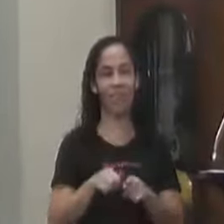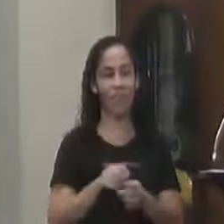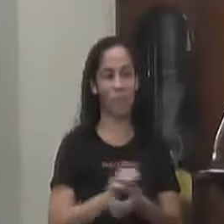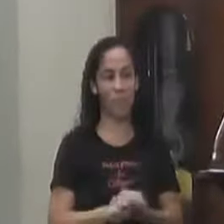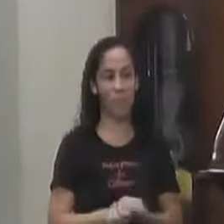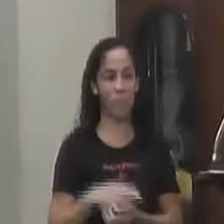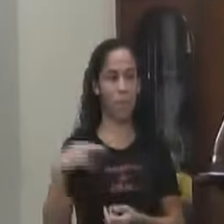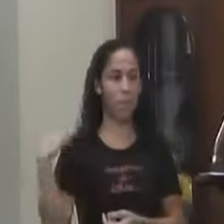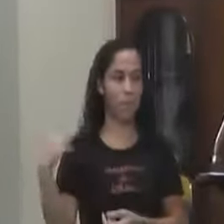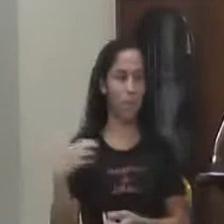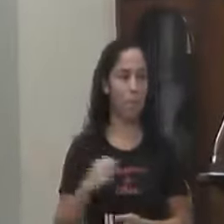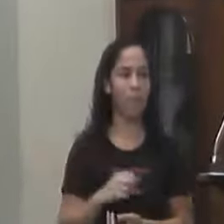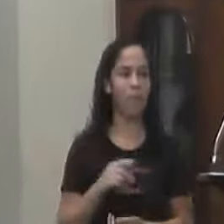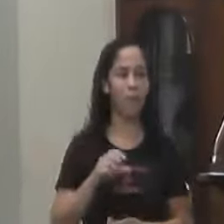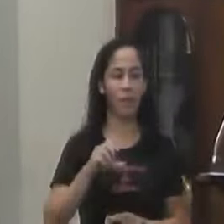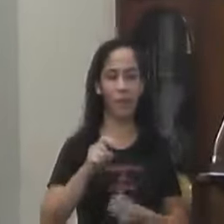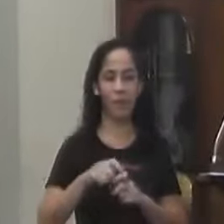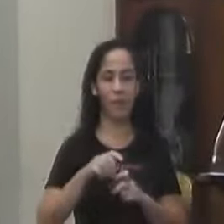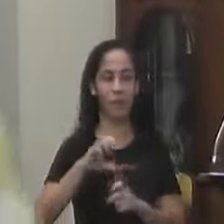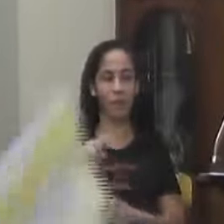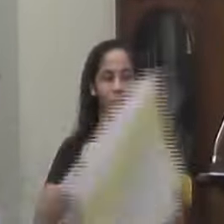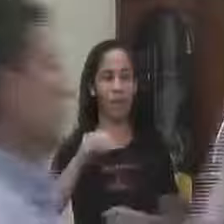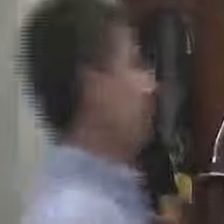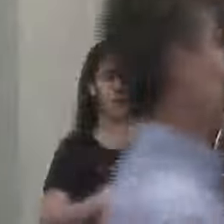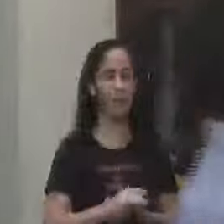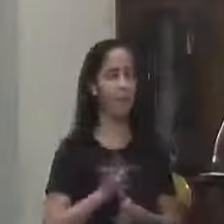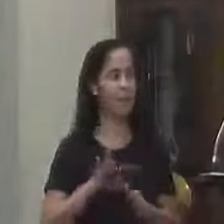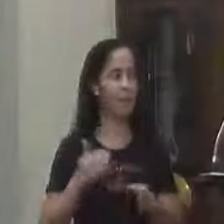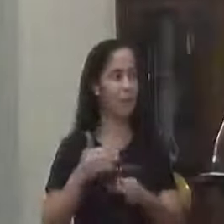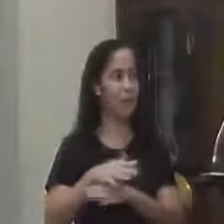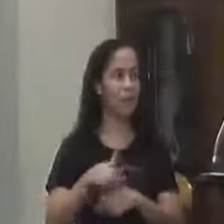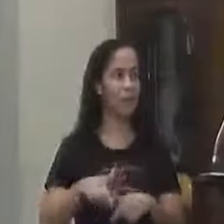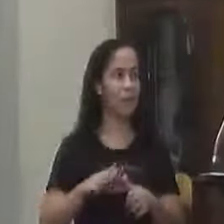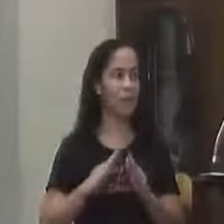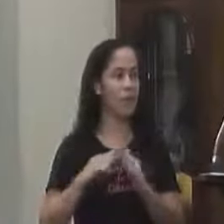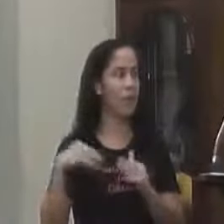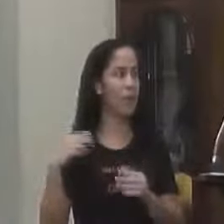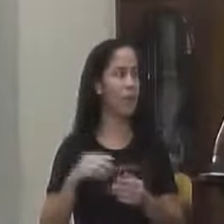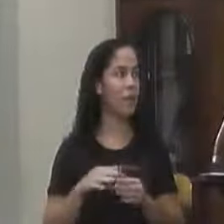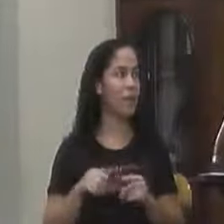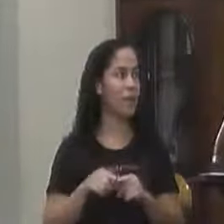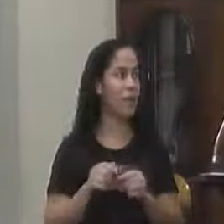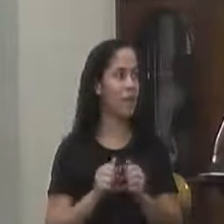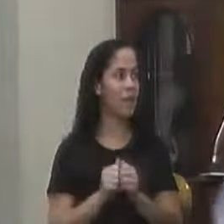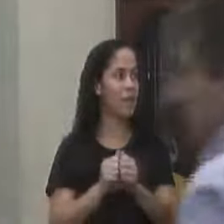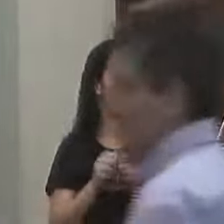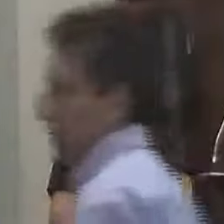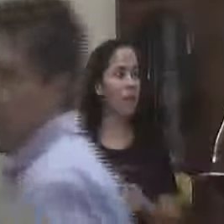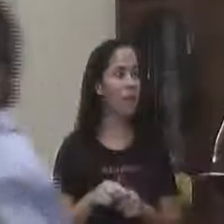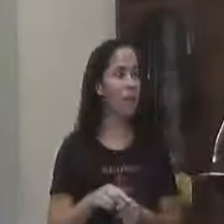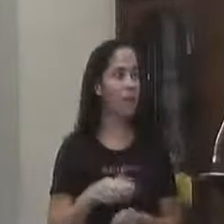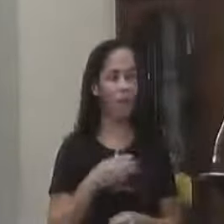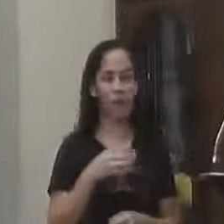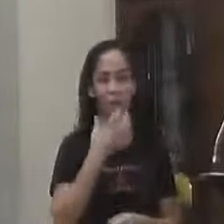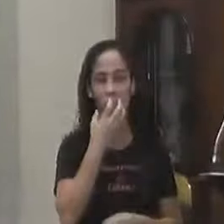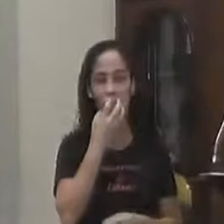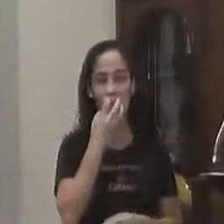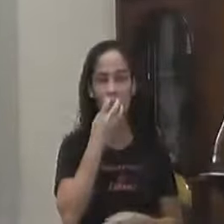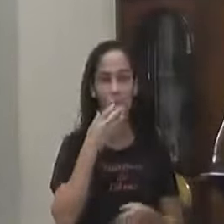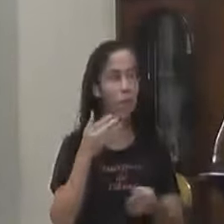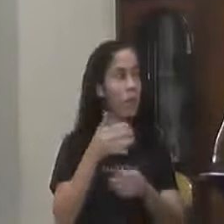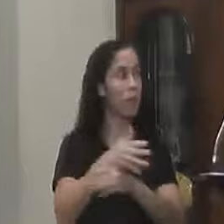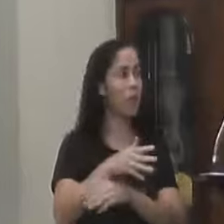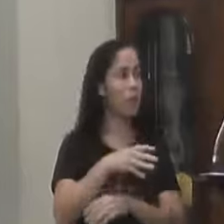E o vereador O doutor Saulo Que vai entrar com ela Aqui na nossa cama Você até pediu para mim Entrar também É dos cachorros Entra em